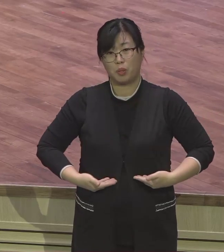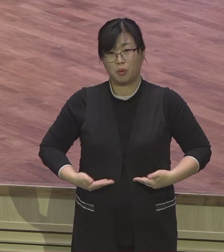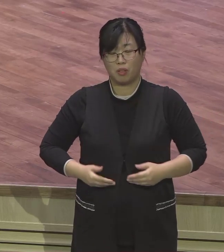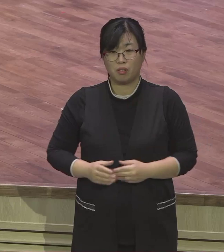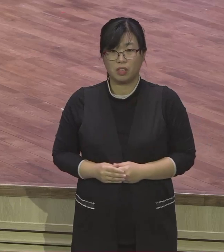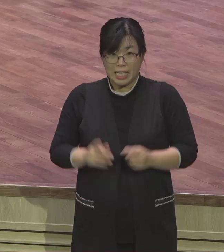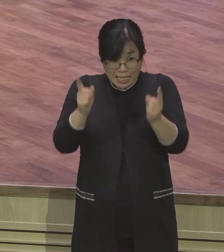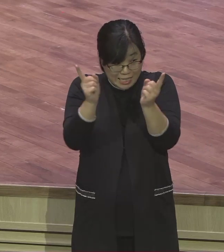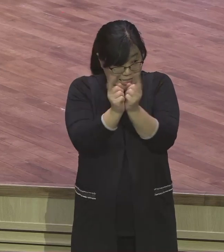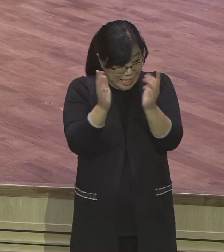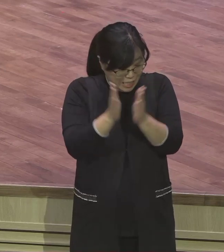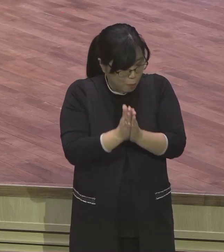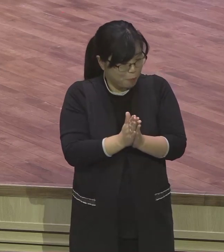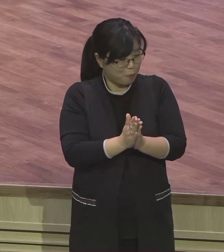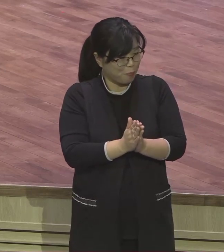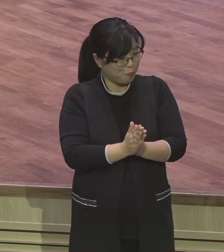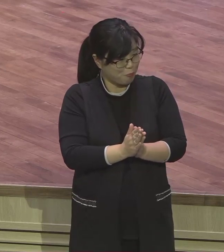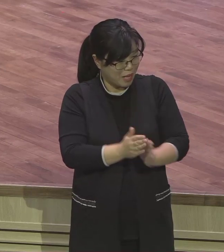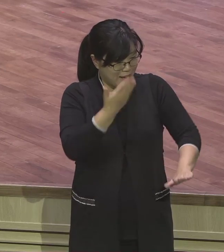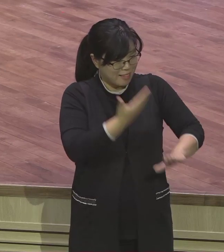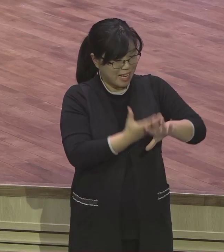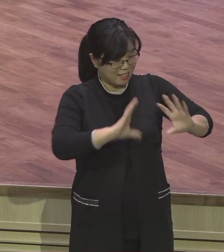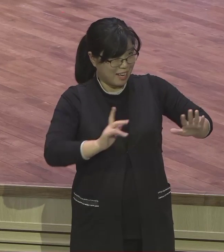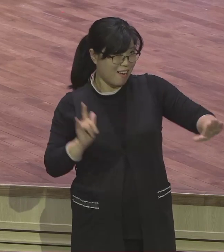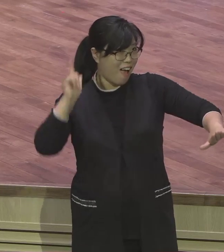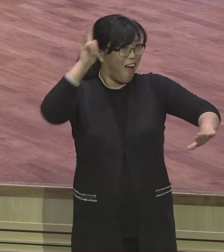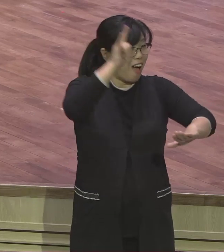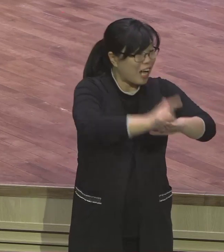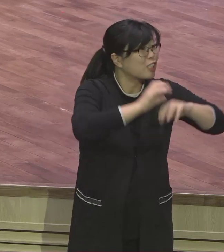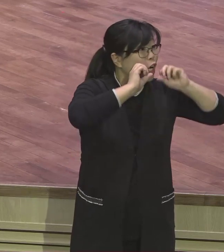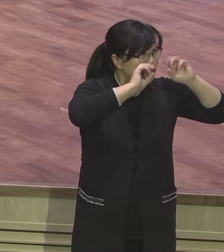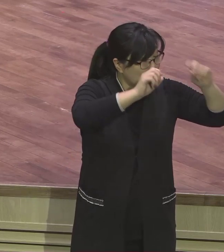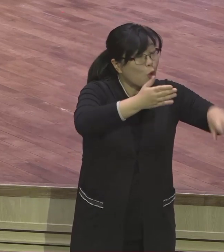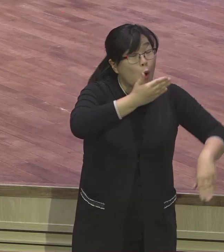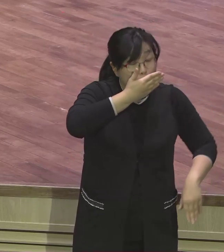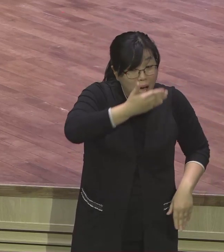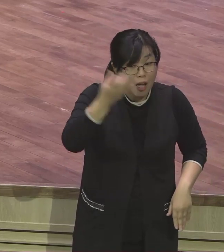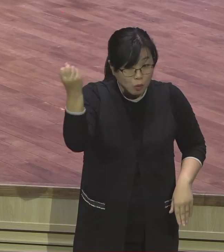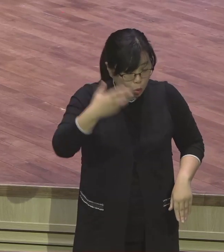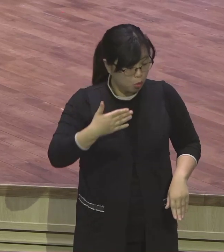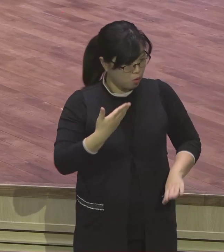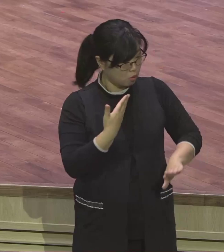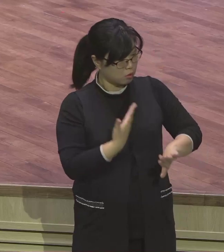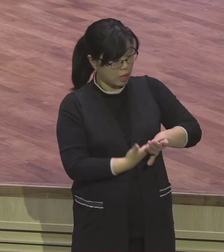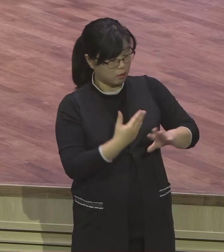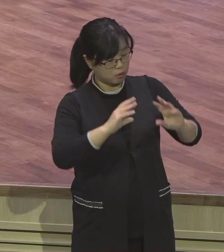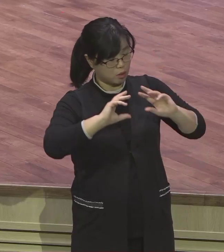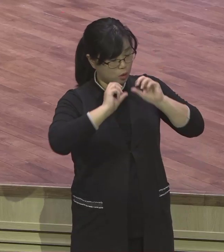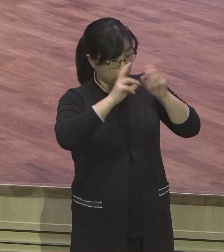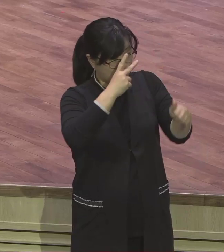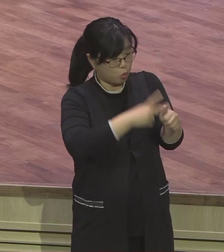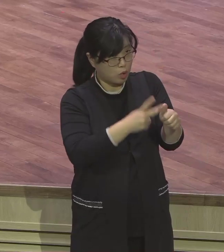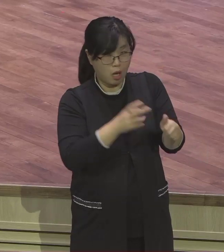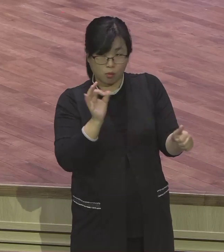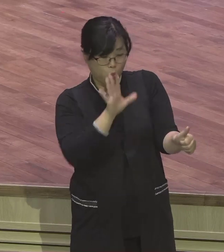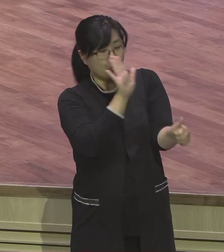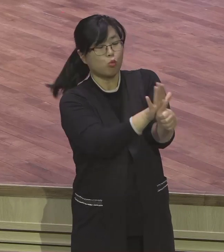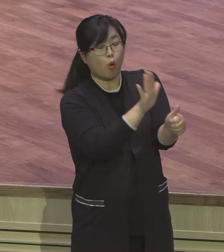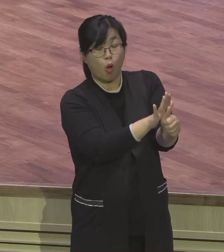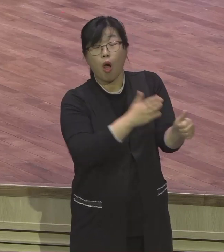직접 성교 간접 성교 여러분이 전도와 성교 속에 이길 바랍니다. 기도를 하든지 여러분이 가든지 여러분이